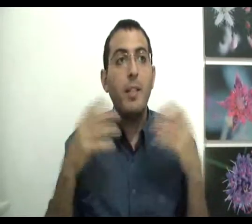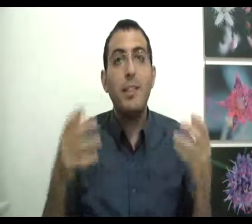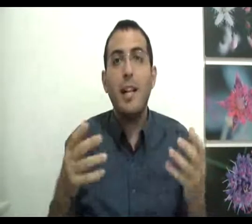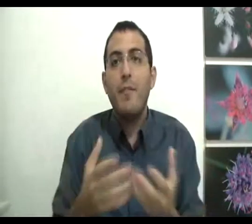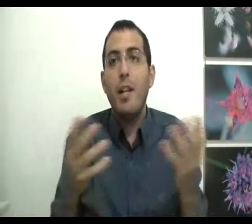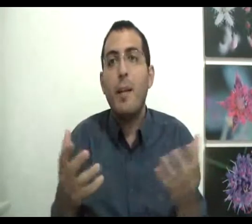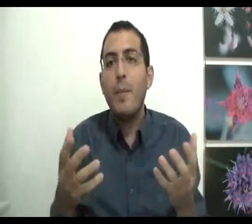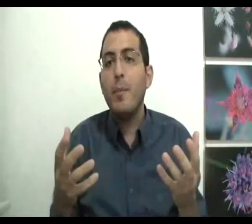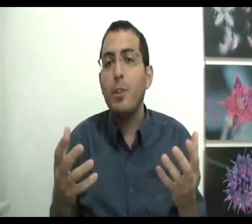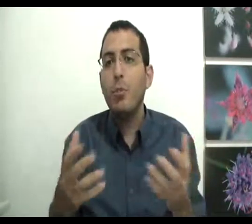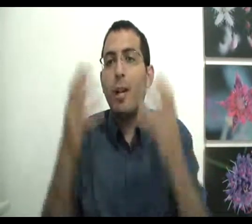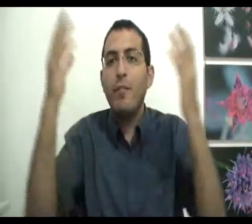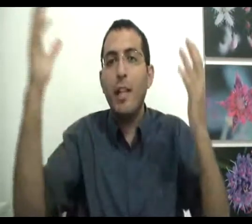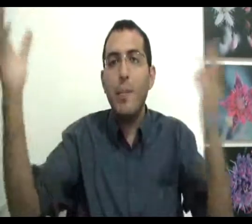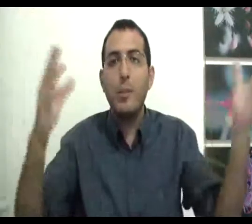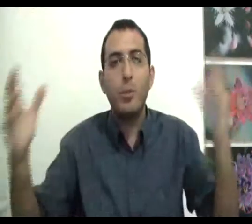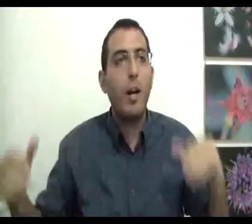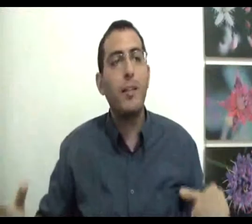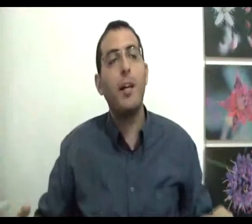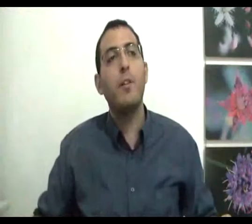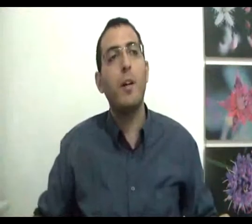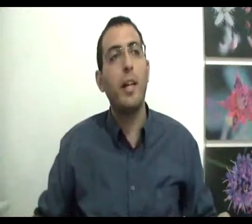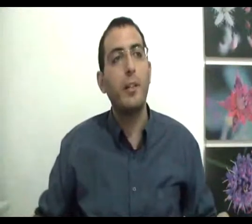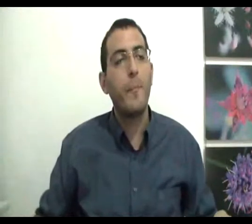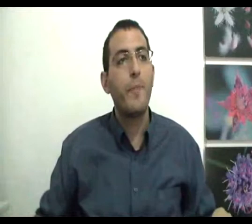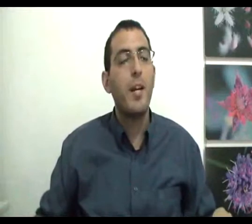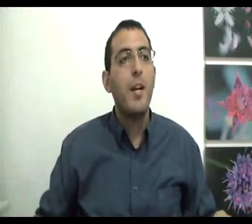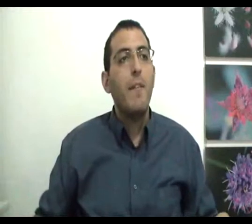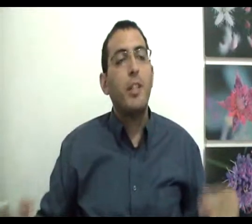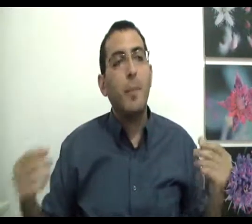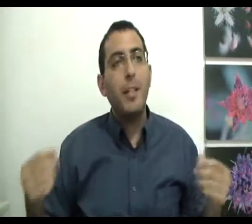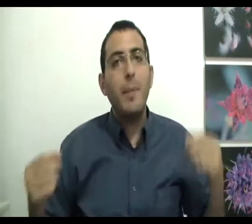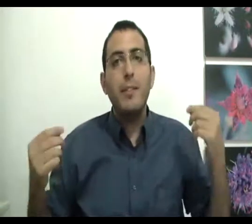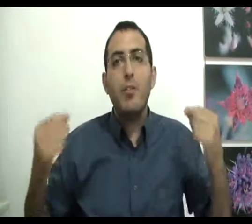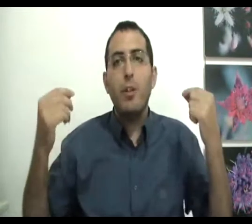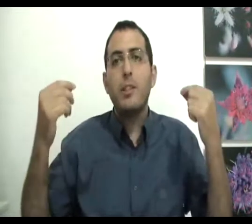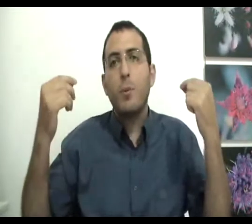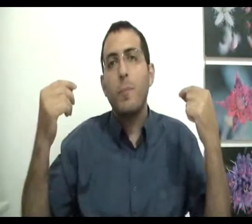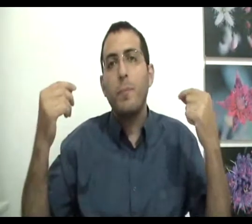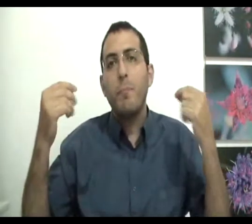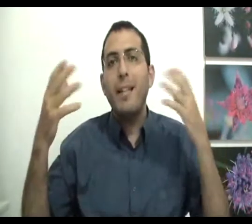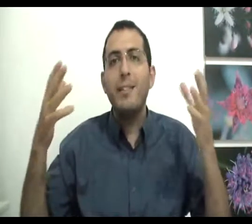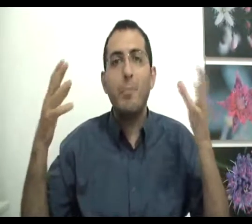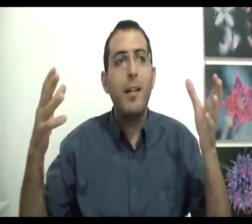נצריך להבין למה קיימת המציאות? אולי נבין למה שהיא מזורחת ככה ולא אחרת וכשבן אדם מנסה לשאול את עצמו מה הסיבה